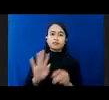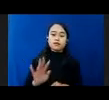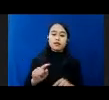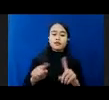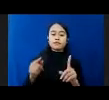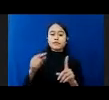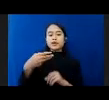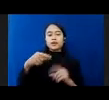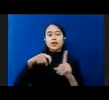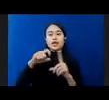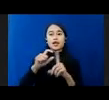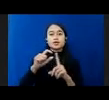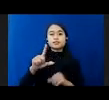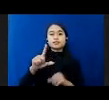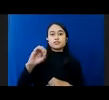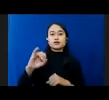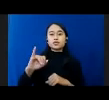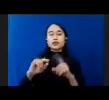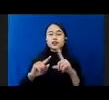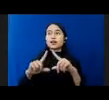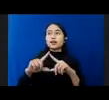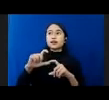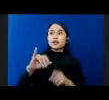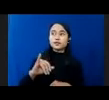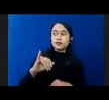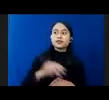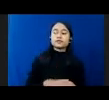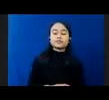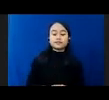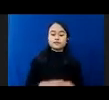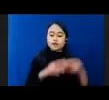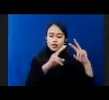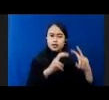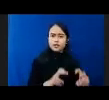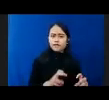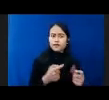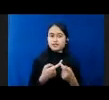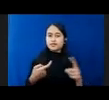Brooming Nah Saya Bisa Mengidentifikasi Dari Proses Medsos Yang Kemudian